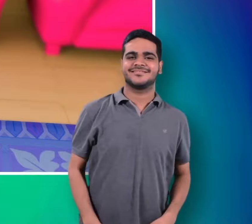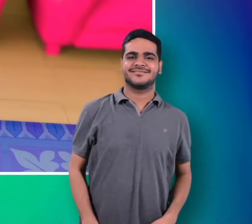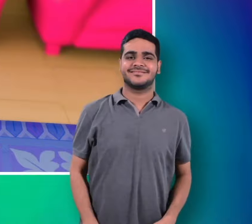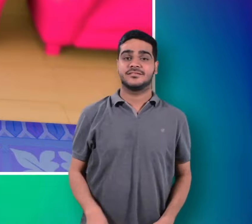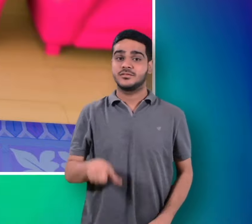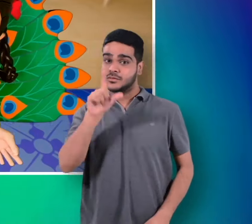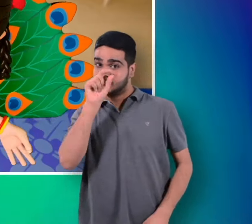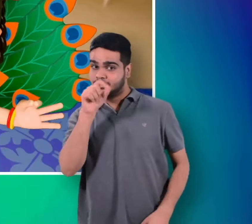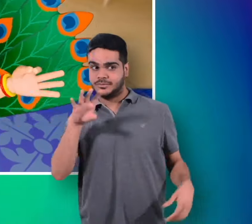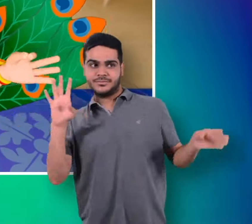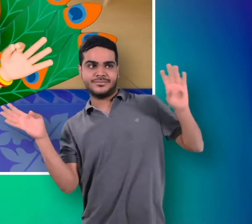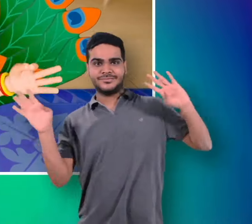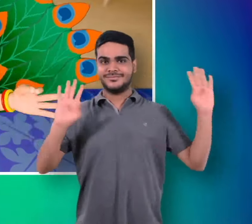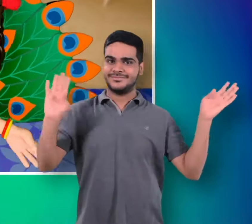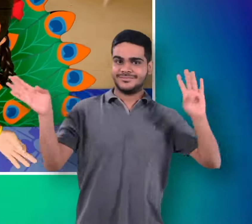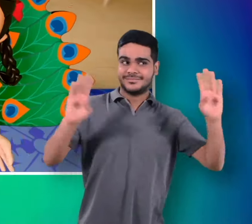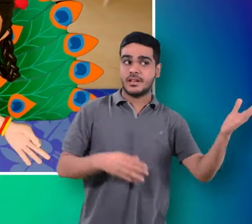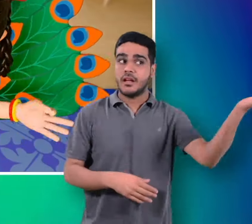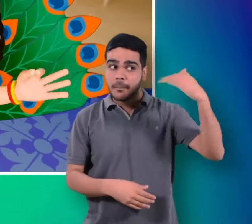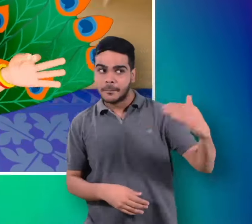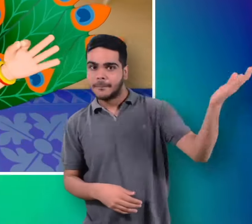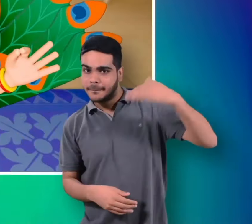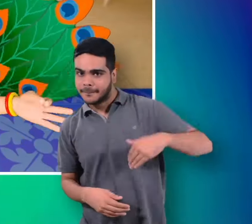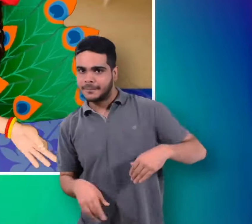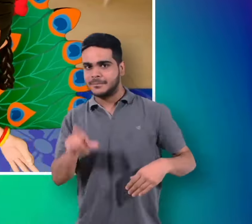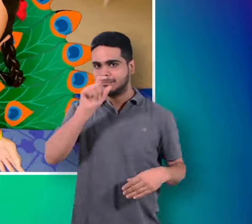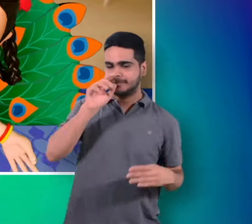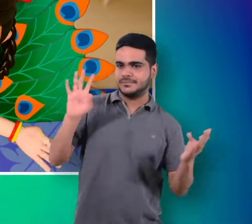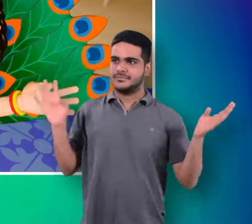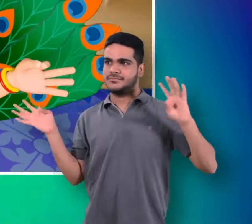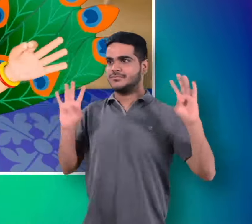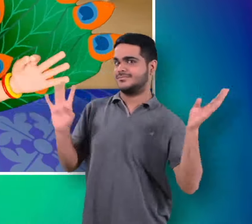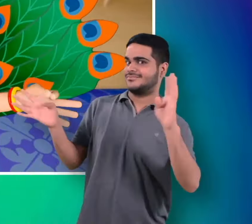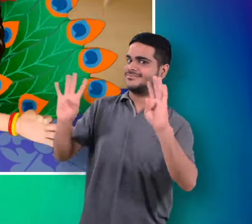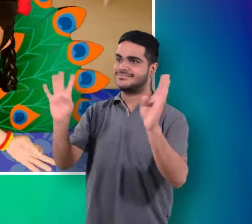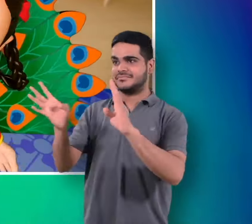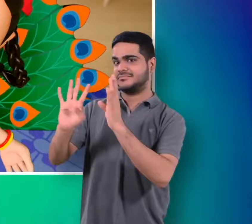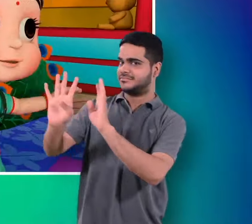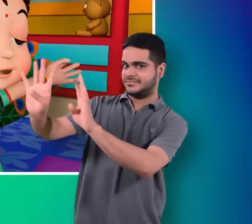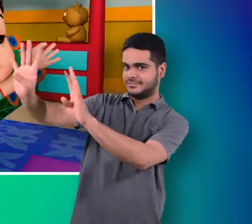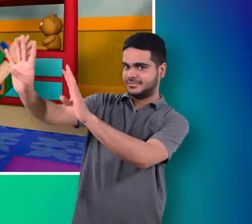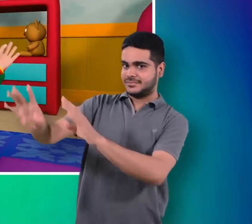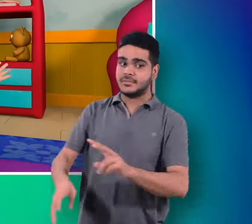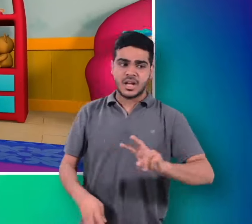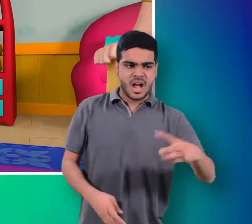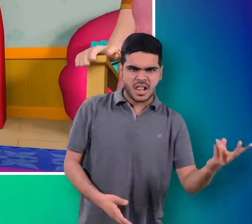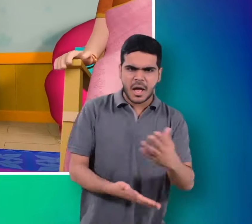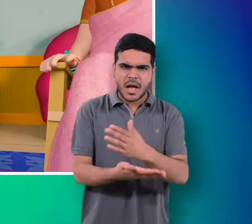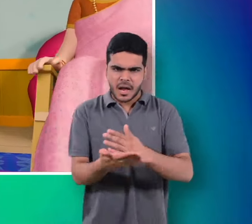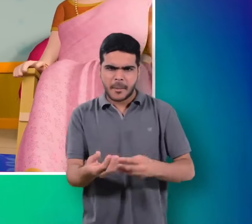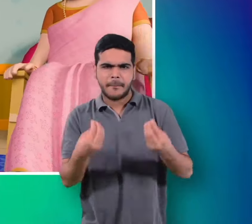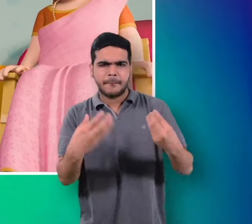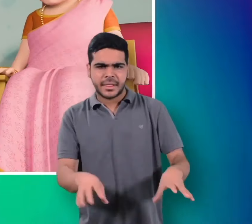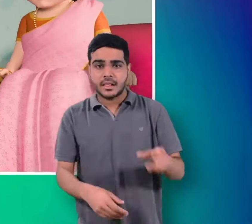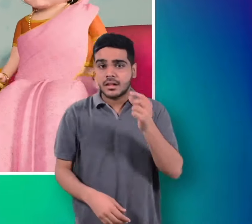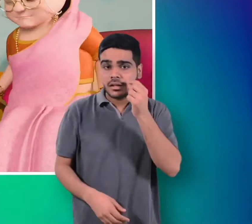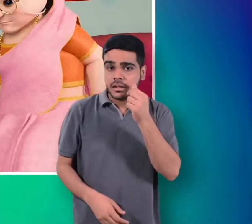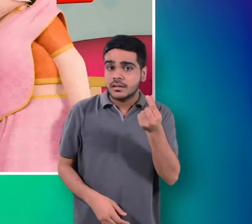लानी तेरी मोरनी को मोर ले गए बाकी जो बाचा